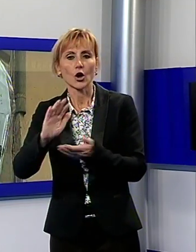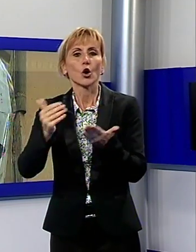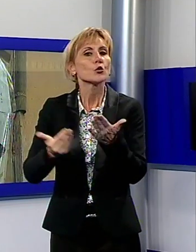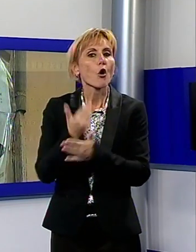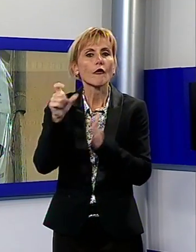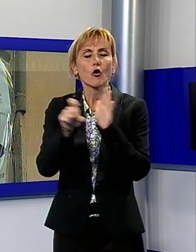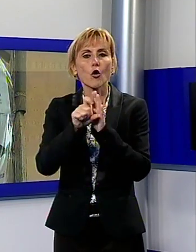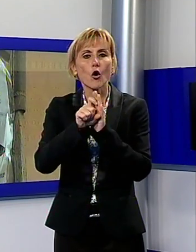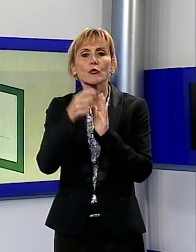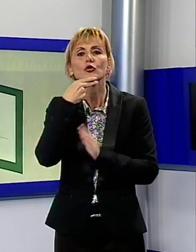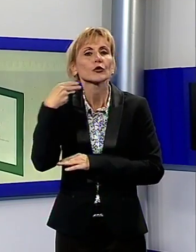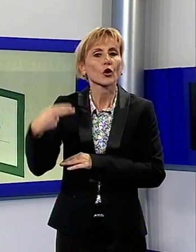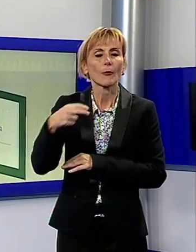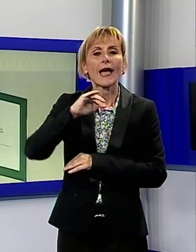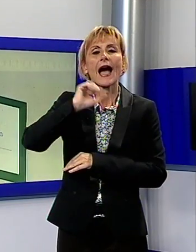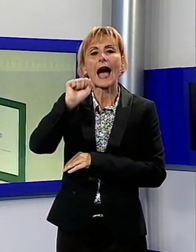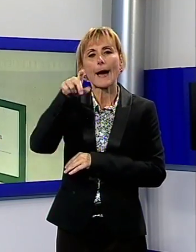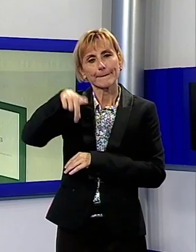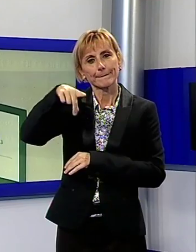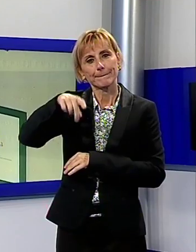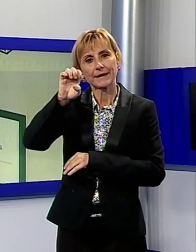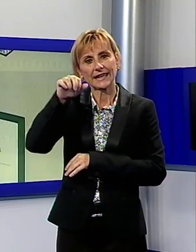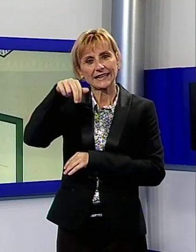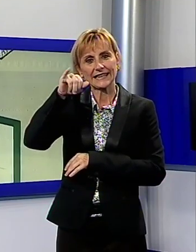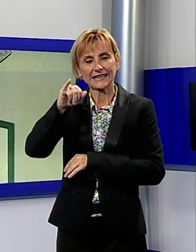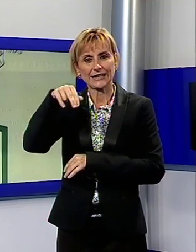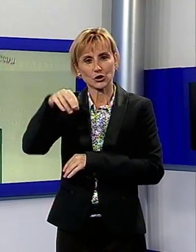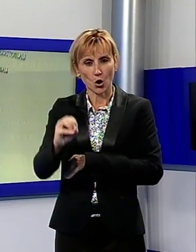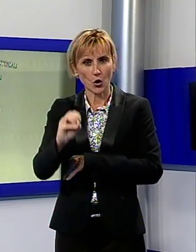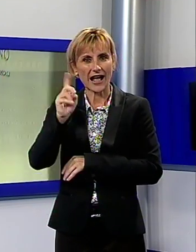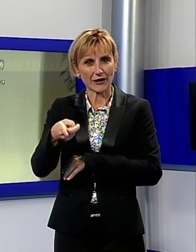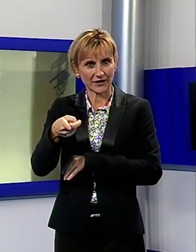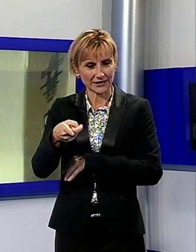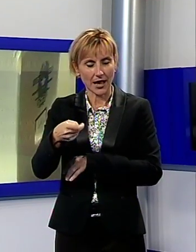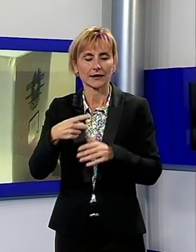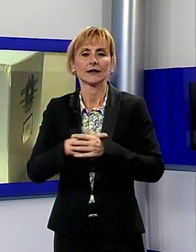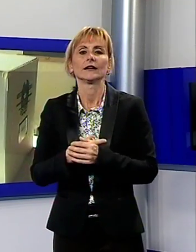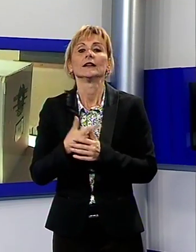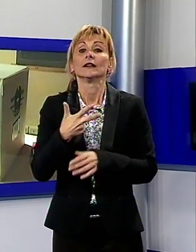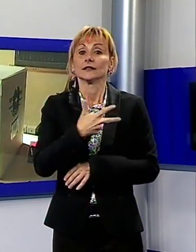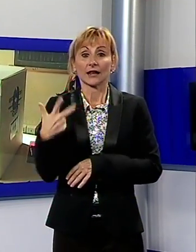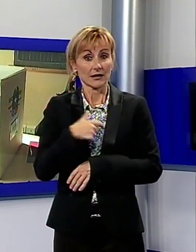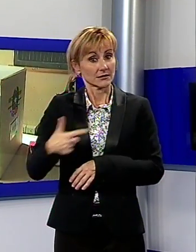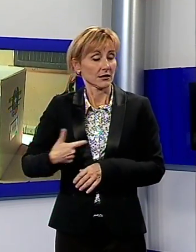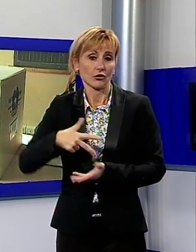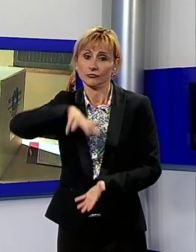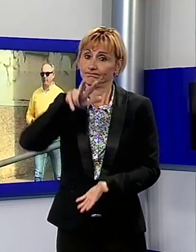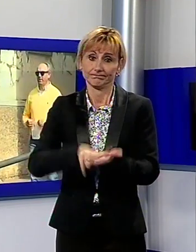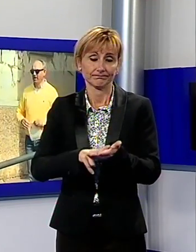Appennino in Garfagnana. Lo dicono in un comunicato i sindaci dei tre comuni, Mariani, Lunardi e Angelini, rispondendo così